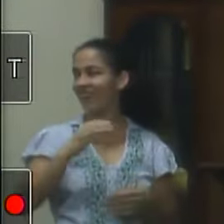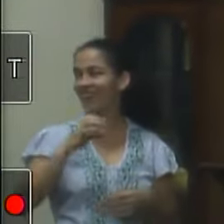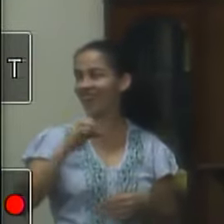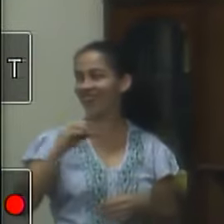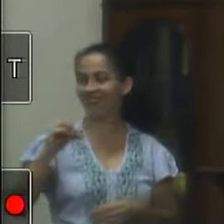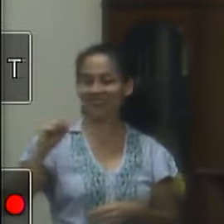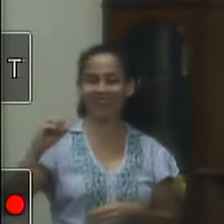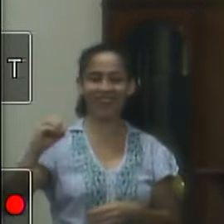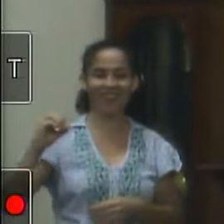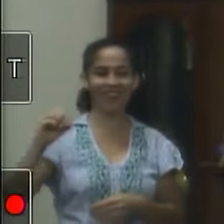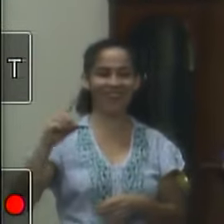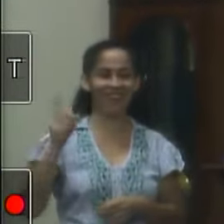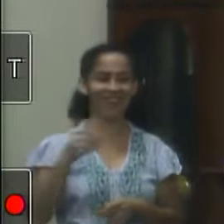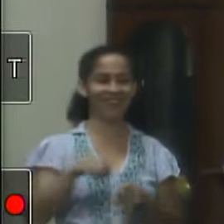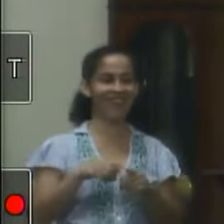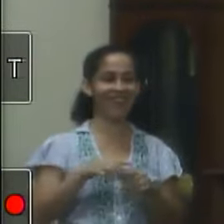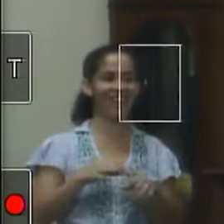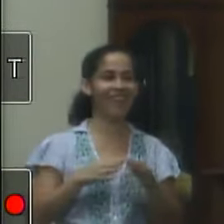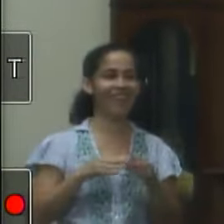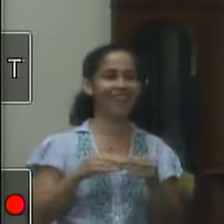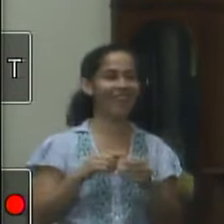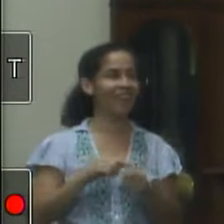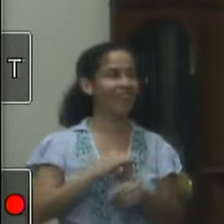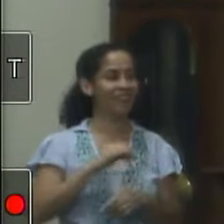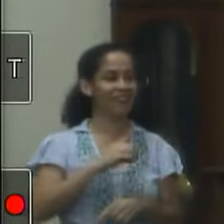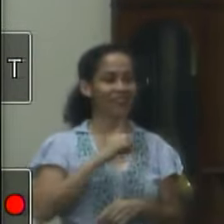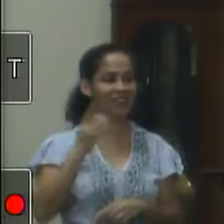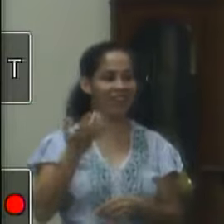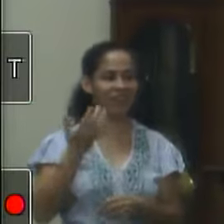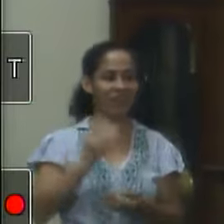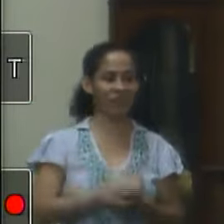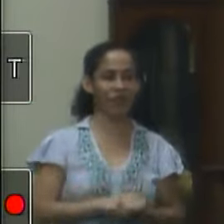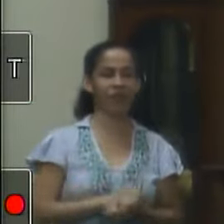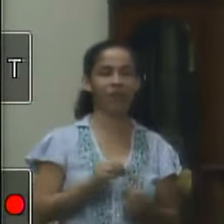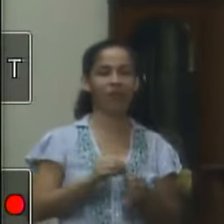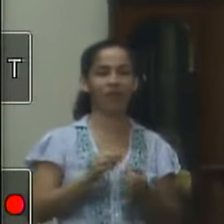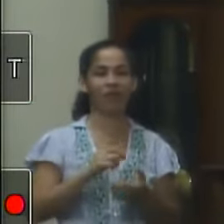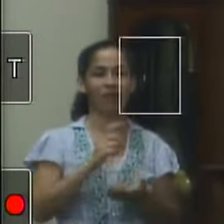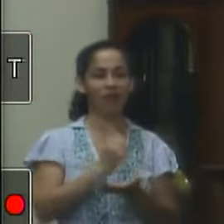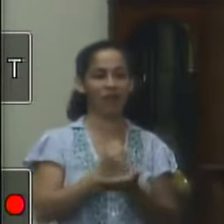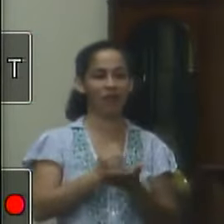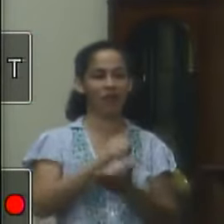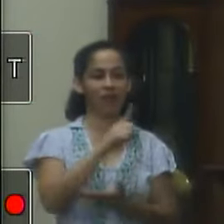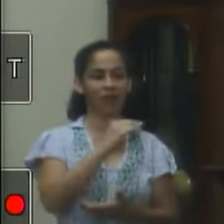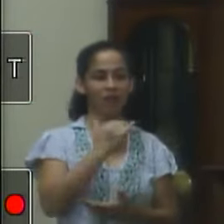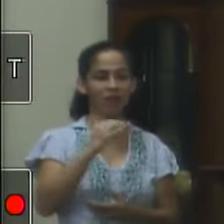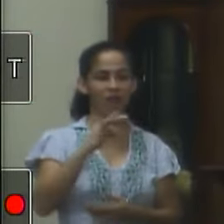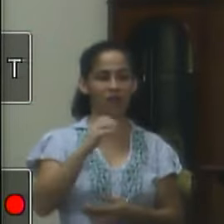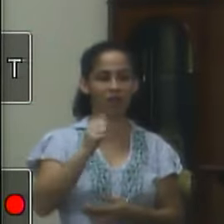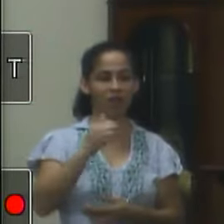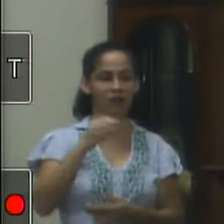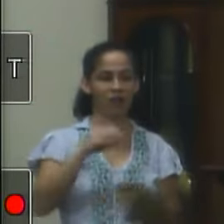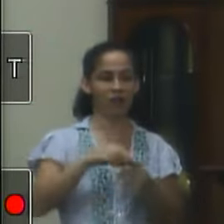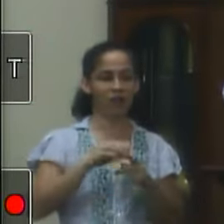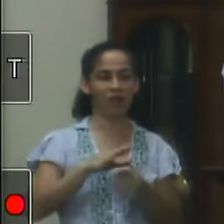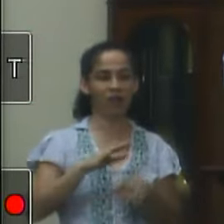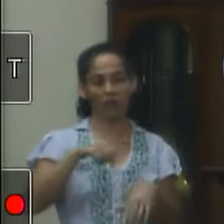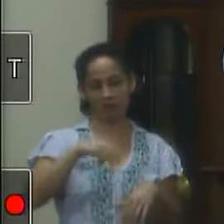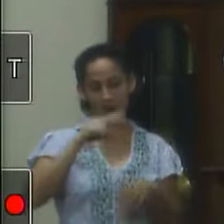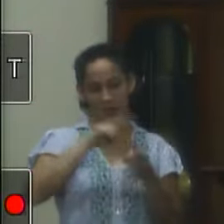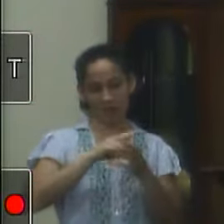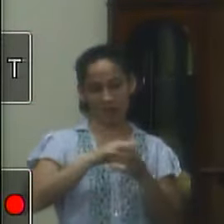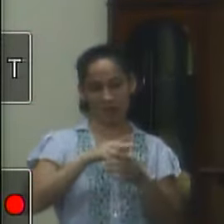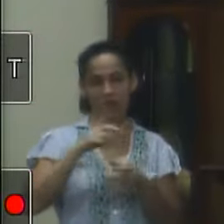mil para a compra de ambulância também é nosso pedido para se Deus quiser ano que vem fazer a licitação dessas ambulâncias o município não ficar tão desguarnecido